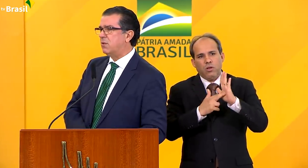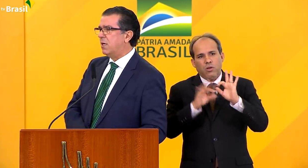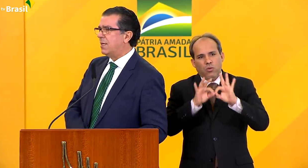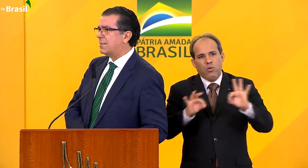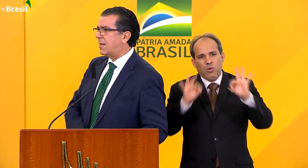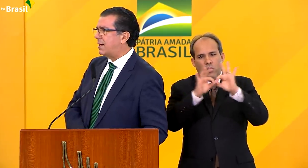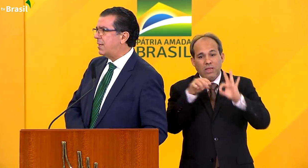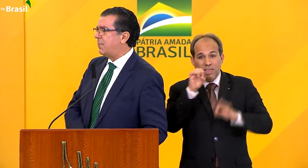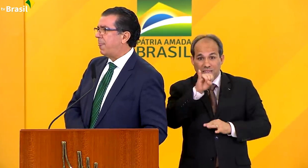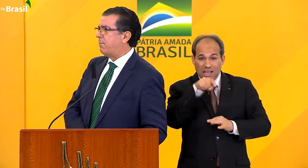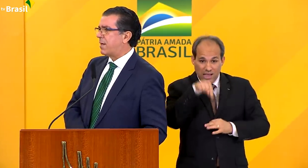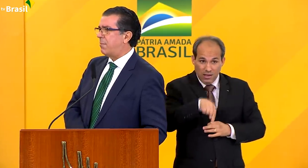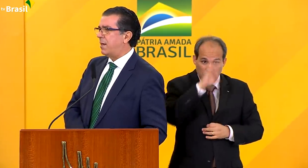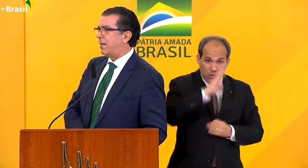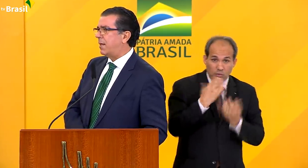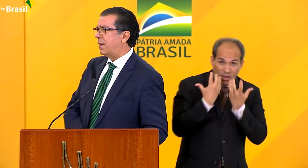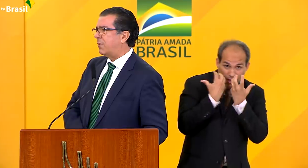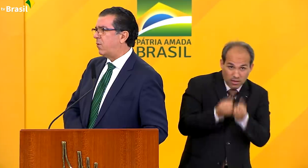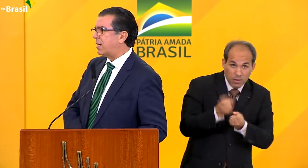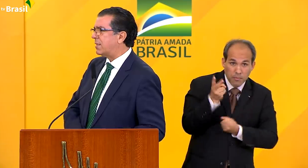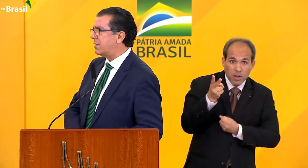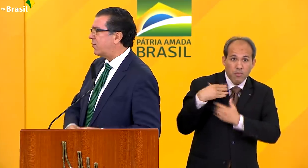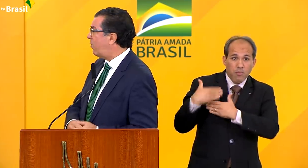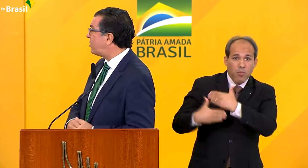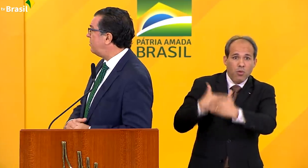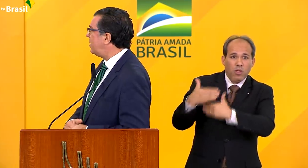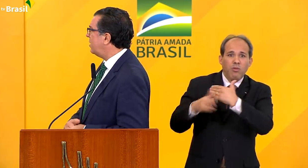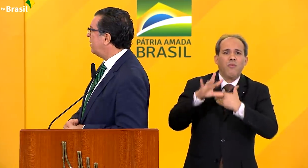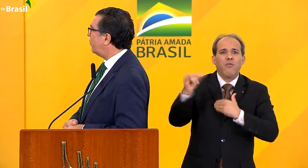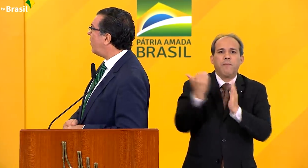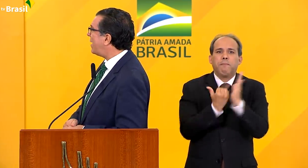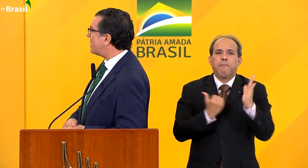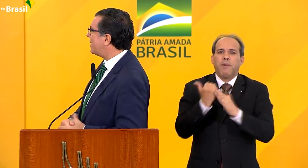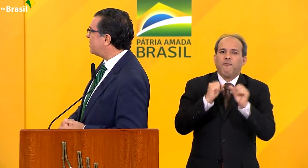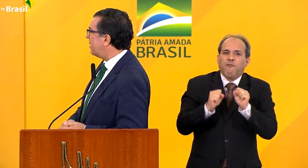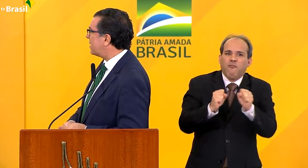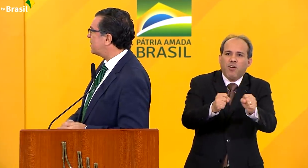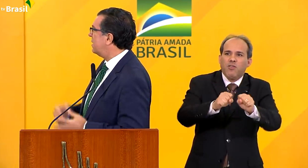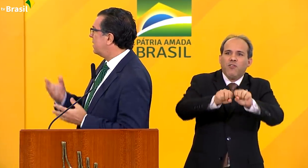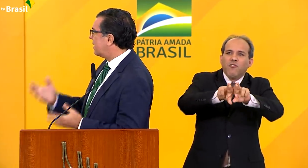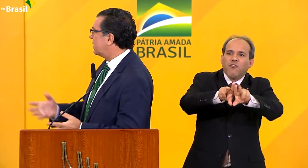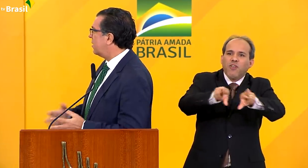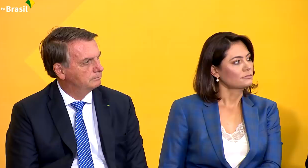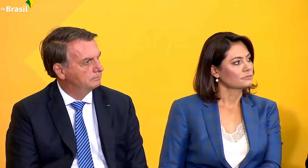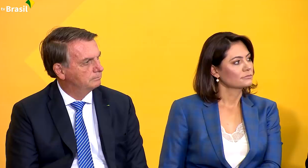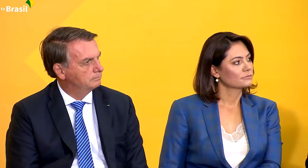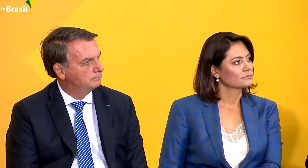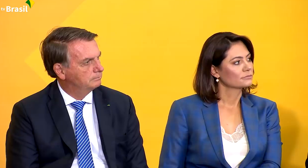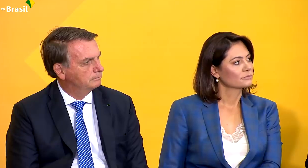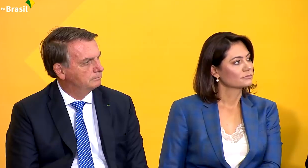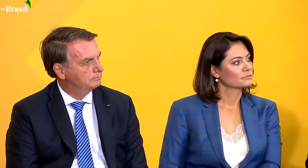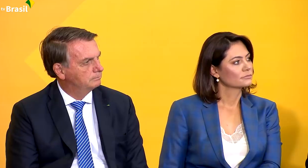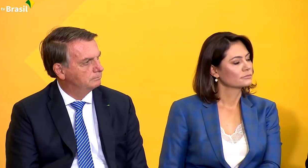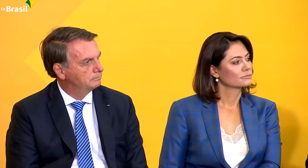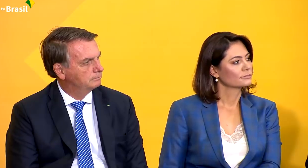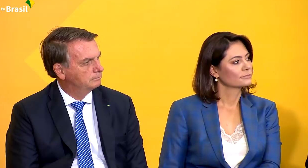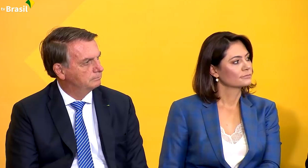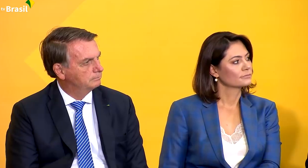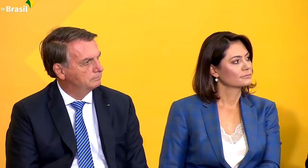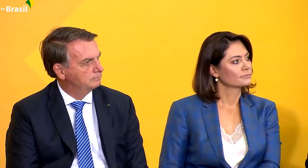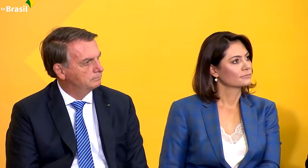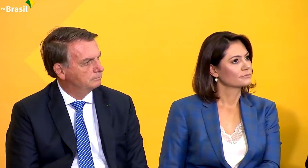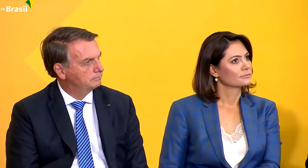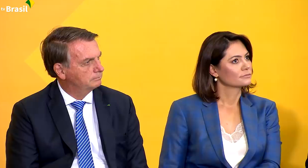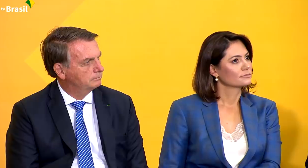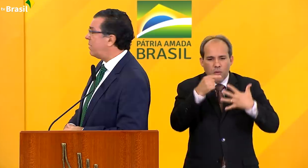adotado no Brasil, estaria fortalecendo fortemente várias das metas que estão presentes nesse objetivo, que são metas